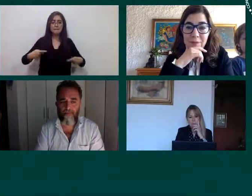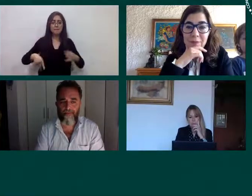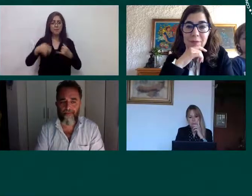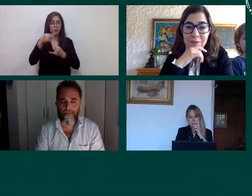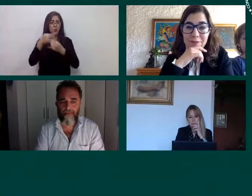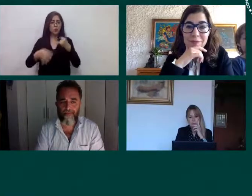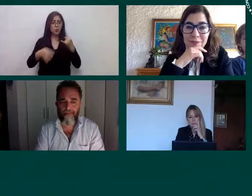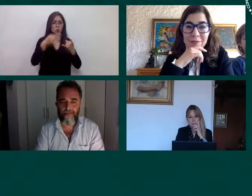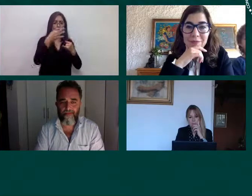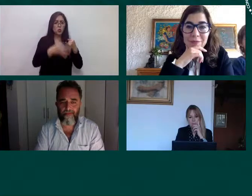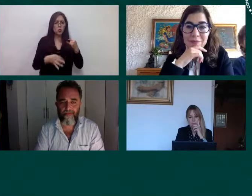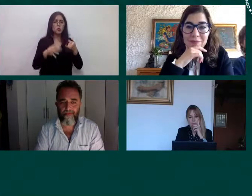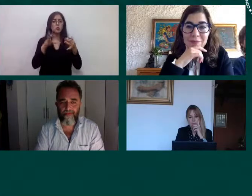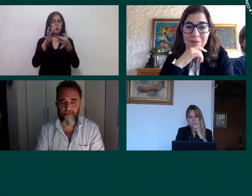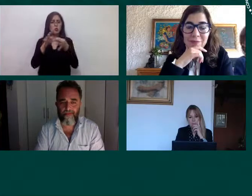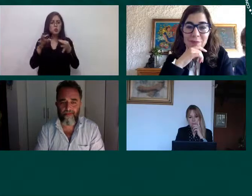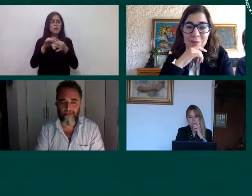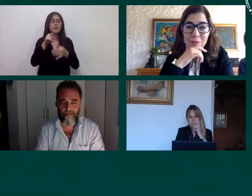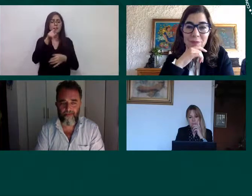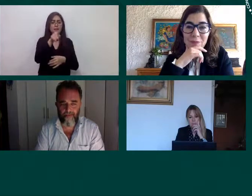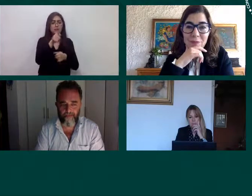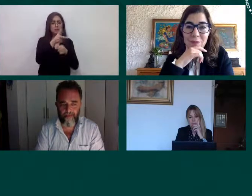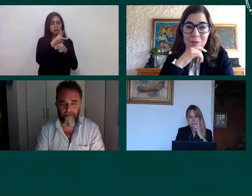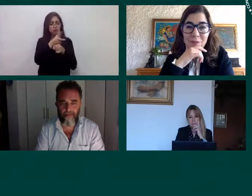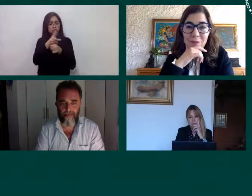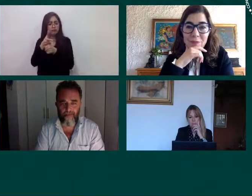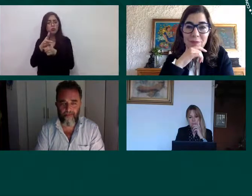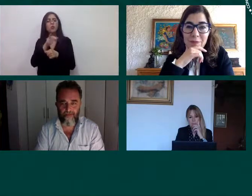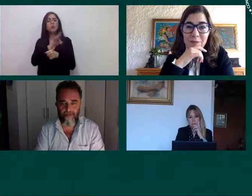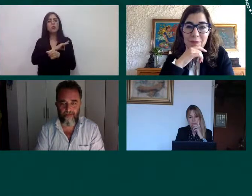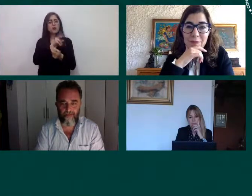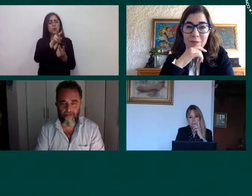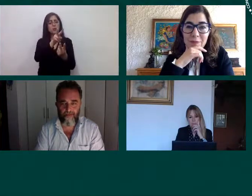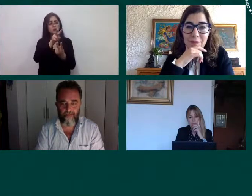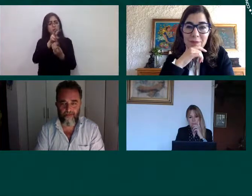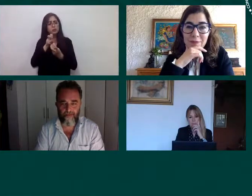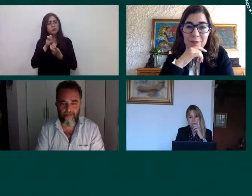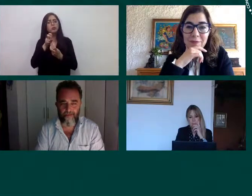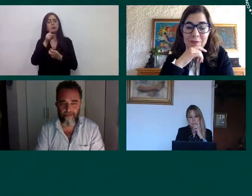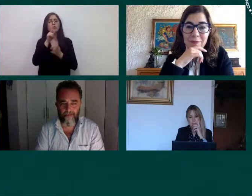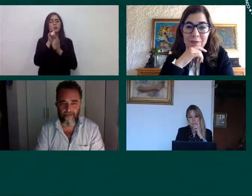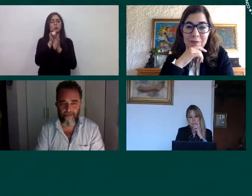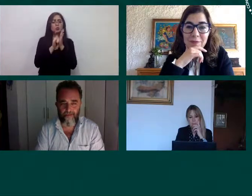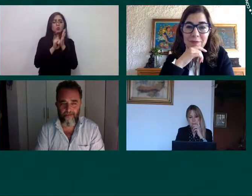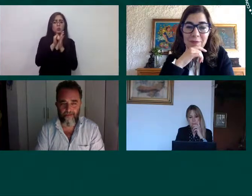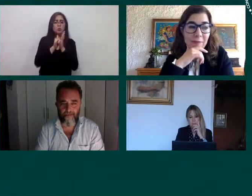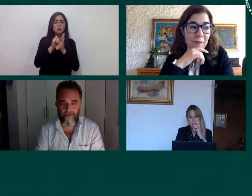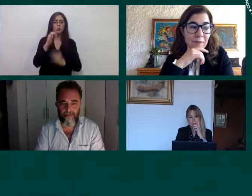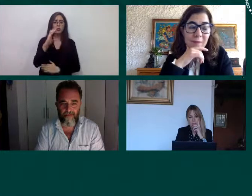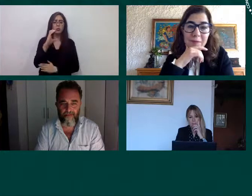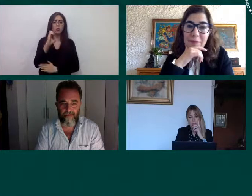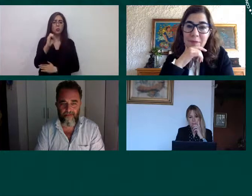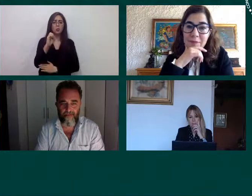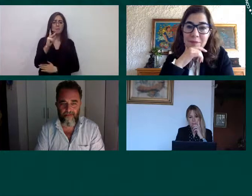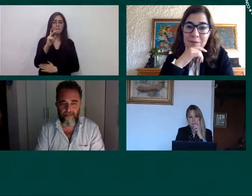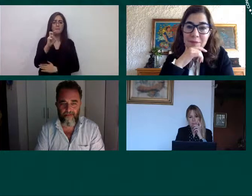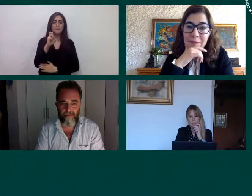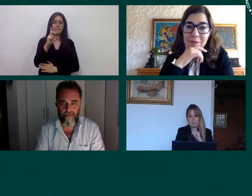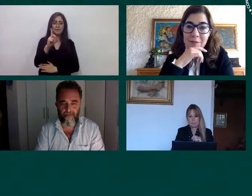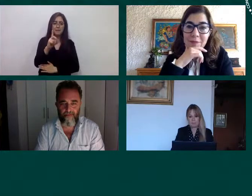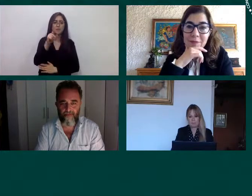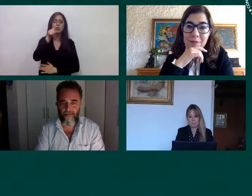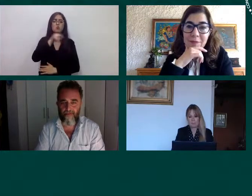canal de youtube de copred para que lo lo miren y agradecerle por supuesto a todas